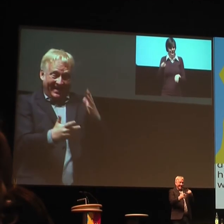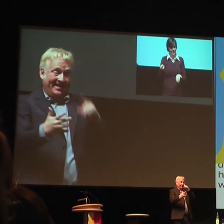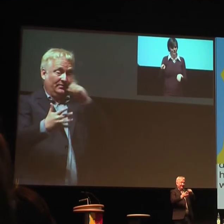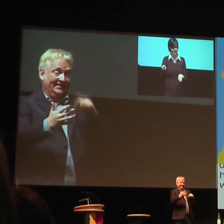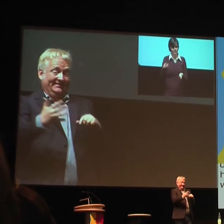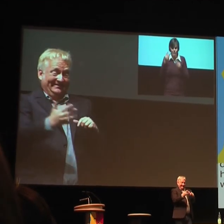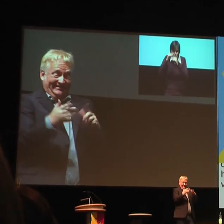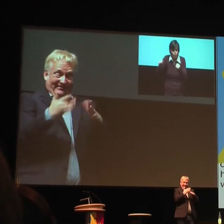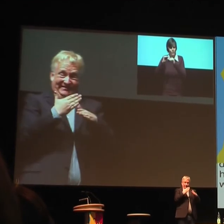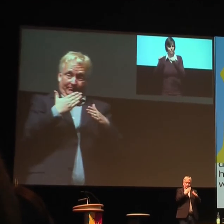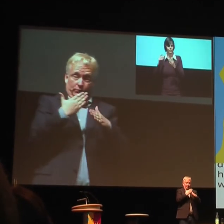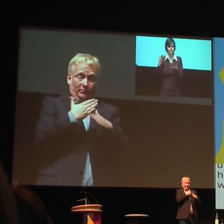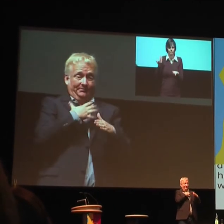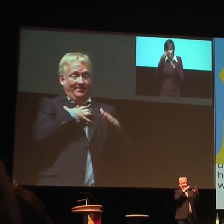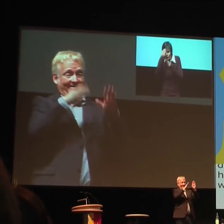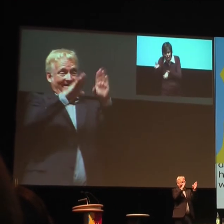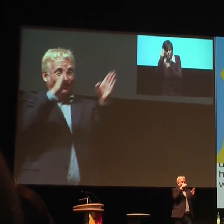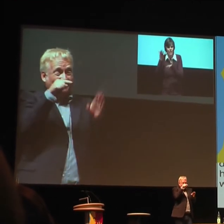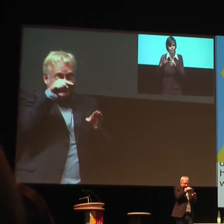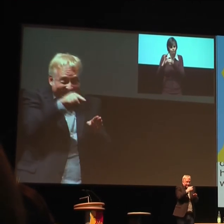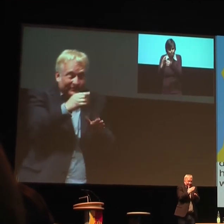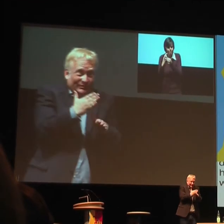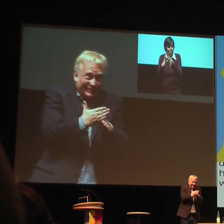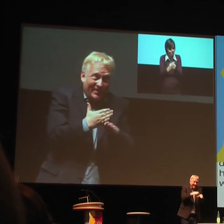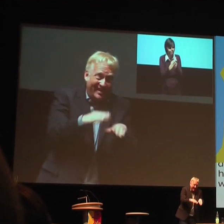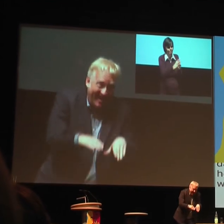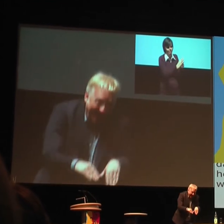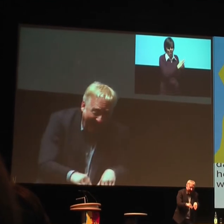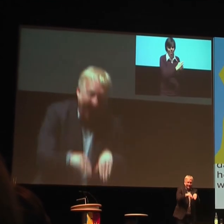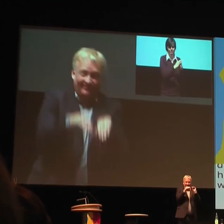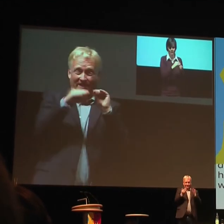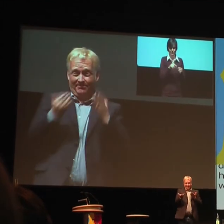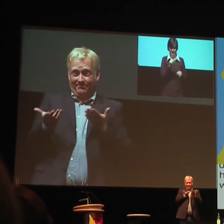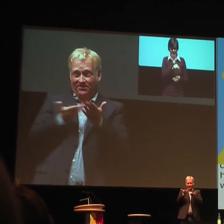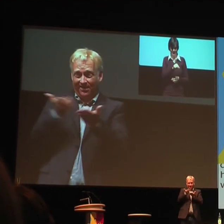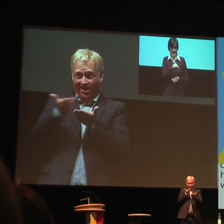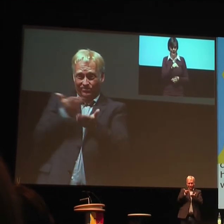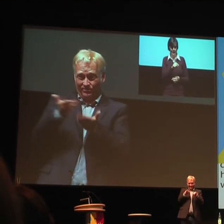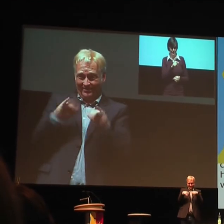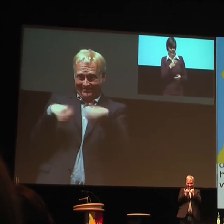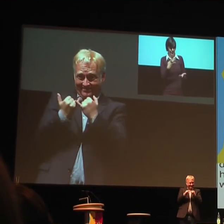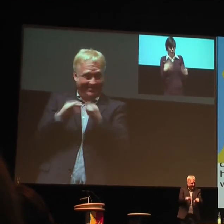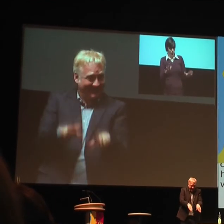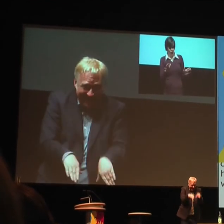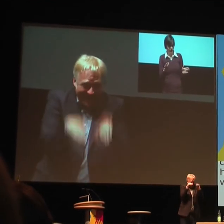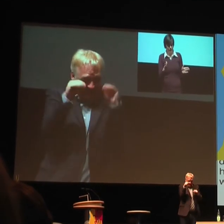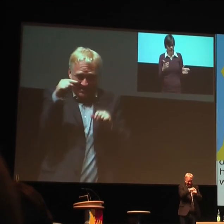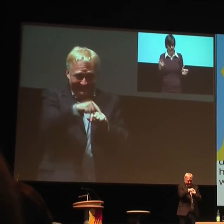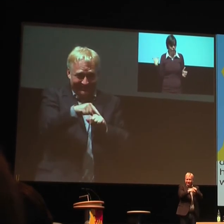es ist deren Aufgabe, das Implantat einzusetzen. Das sehe ich etwas anders, weil im Krankenhaus beginnt bereits die Beratung der